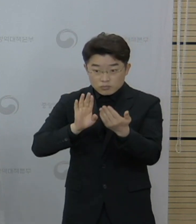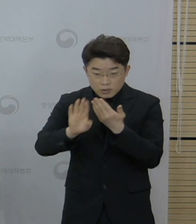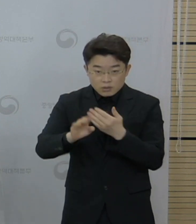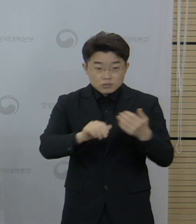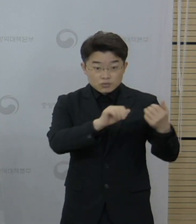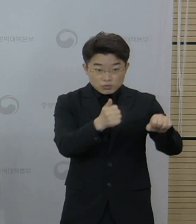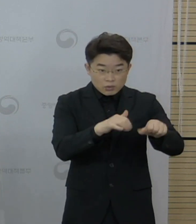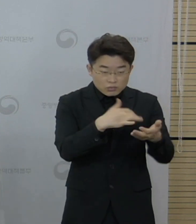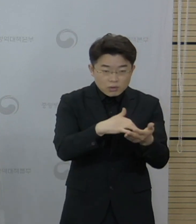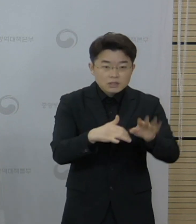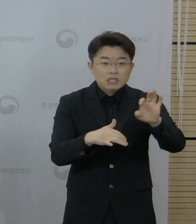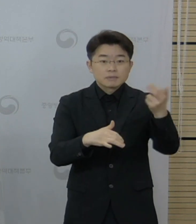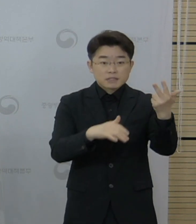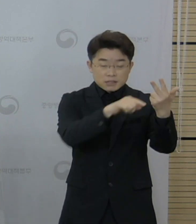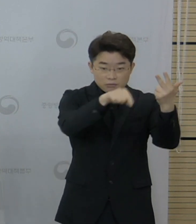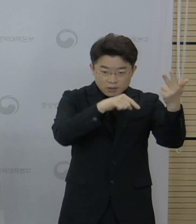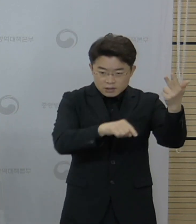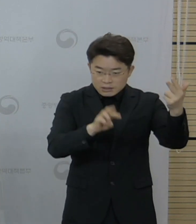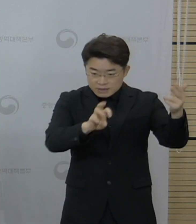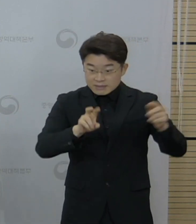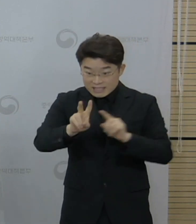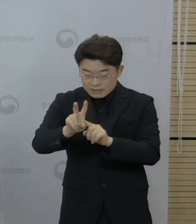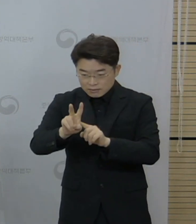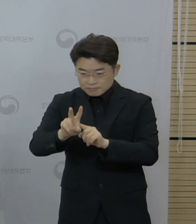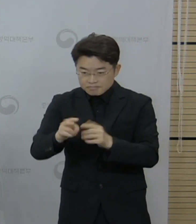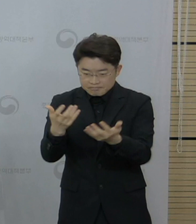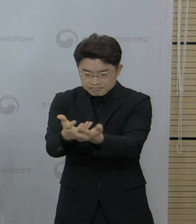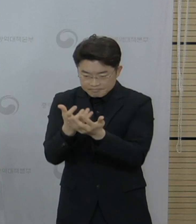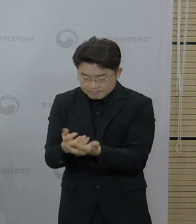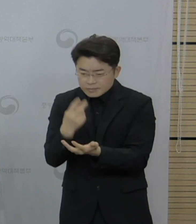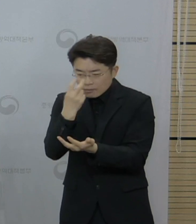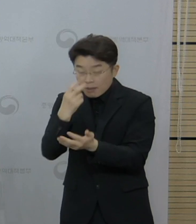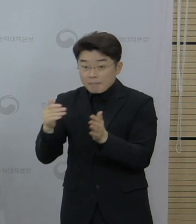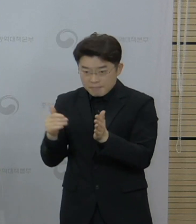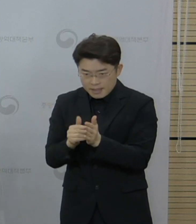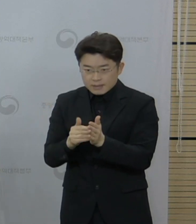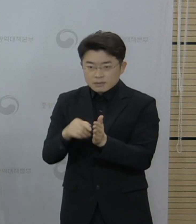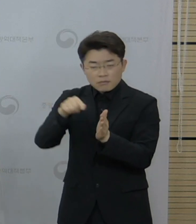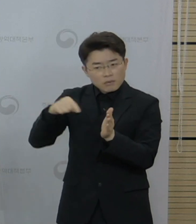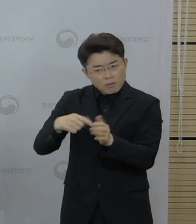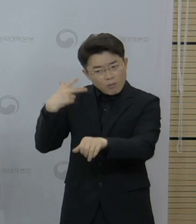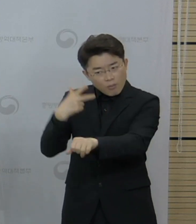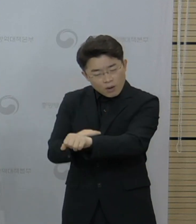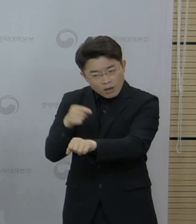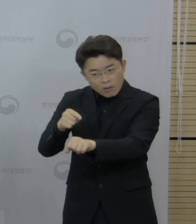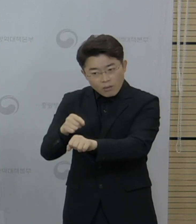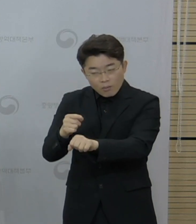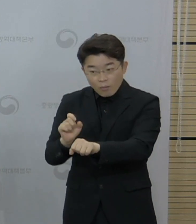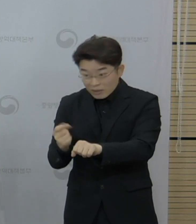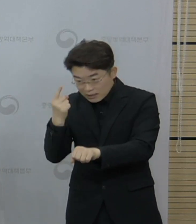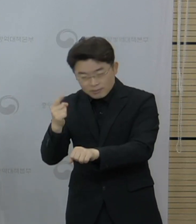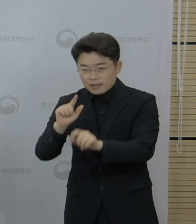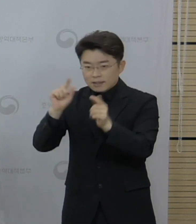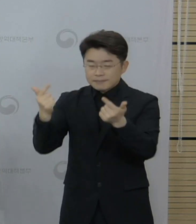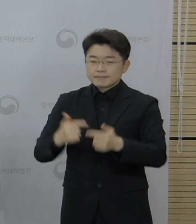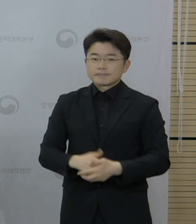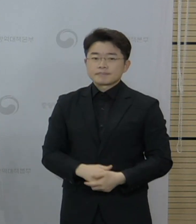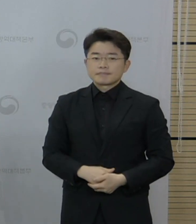중에 32건에 대해서 심의가 됐고 인과성이 인정된 케이스는 아직 없었습니다.